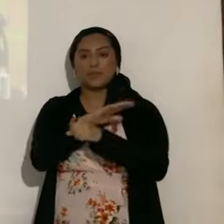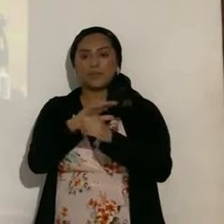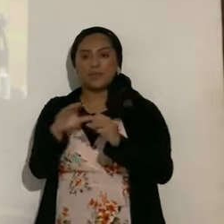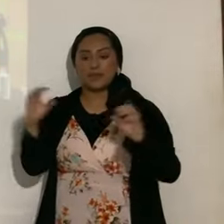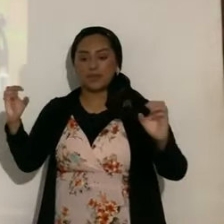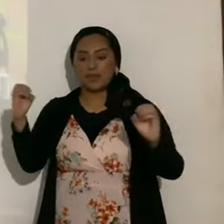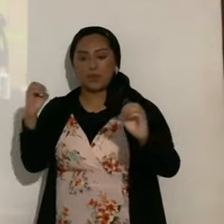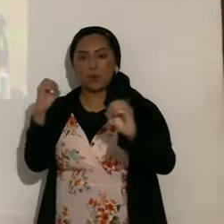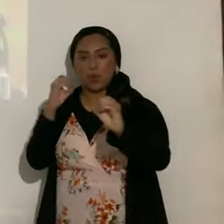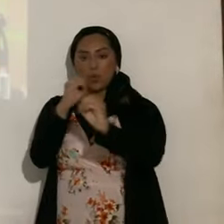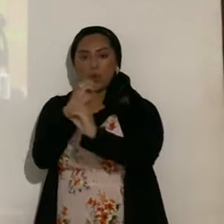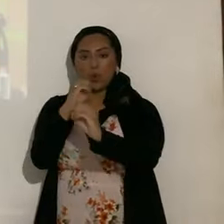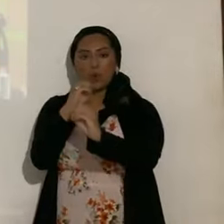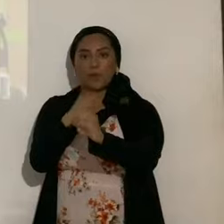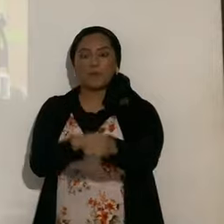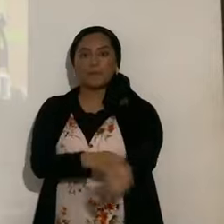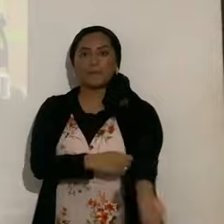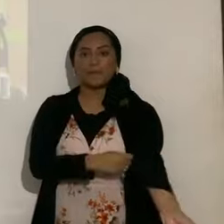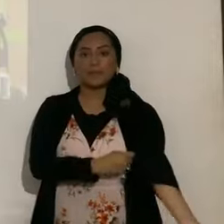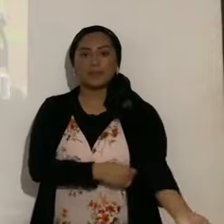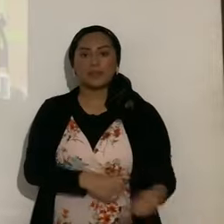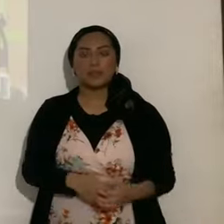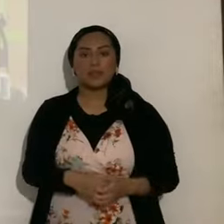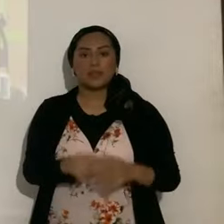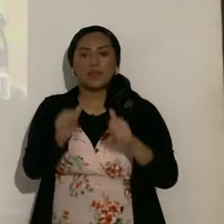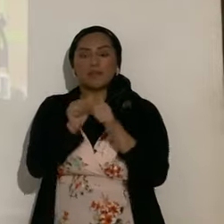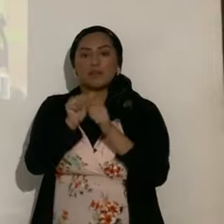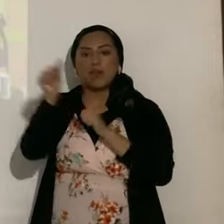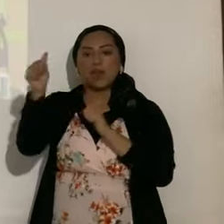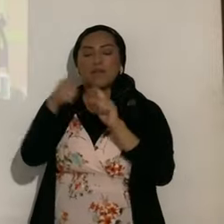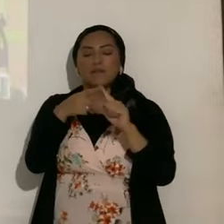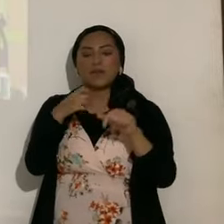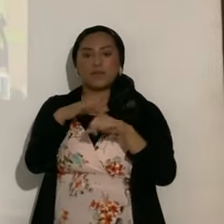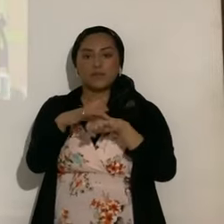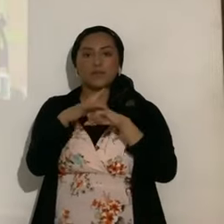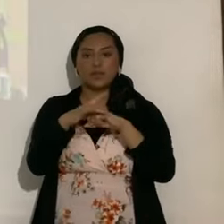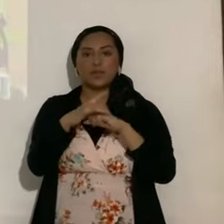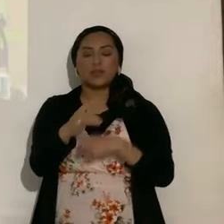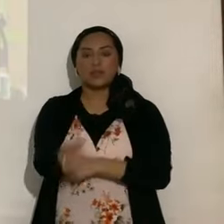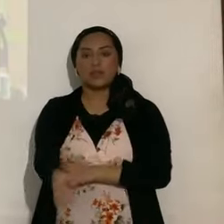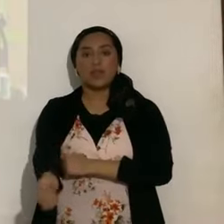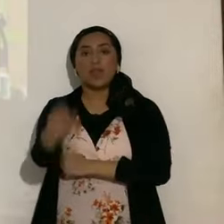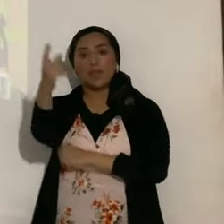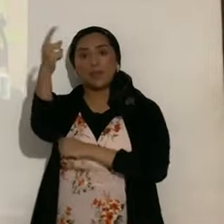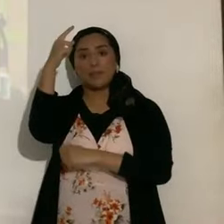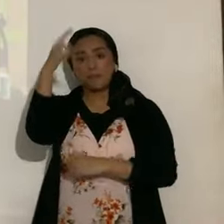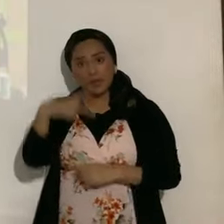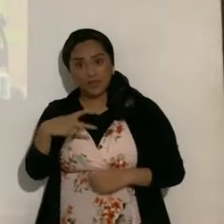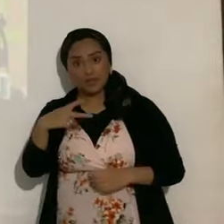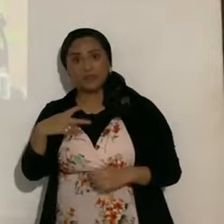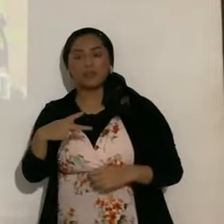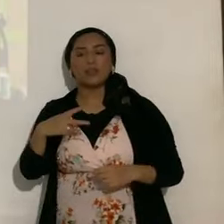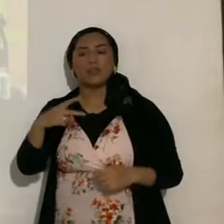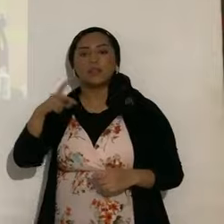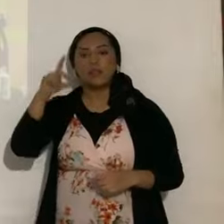o en apogeo más bien, más lejos de la Tierra, y el parcial, es una Luna en distancia crítica,